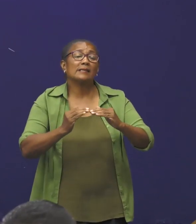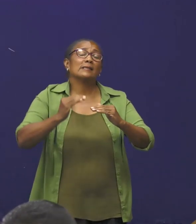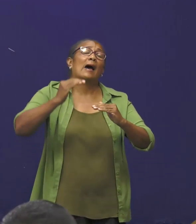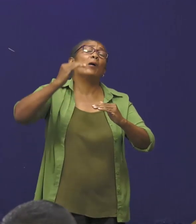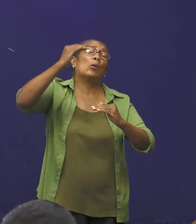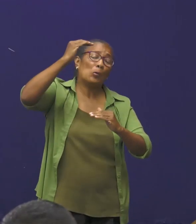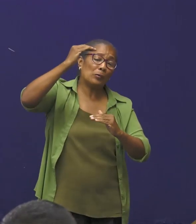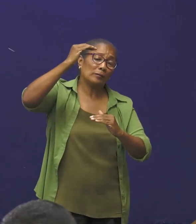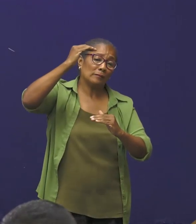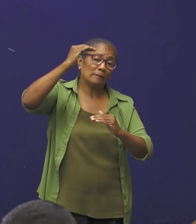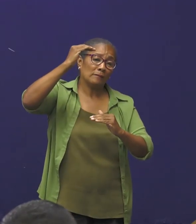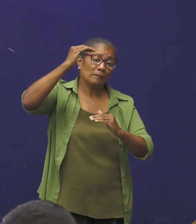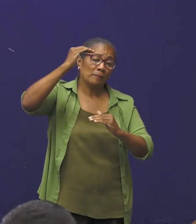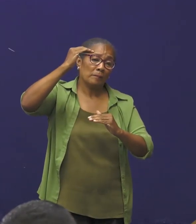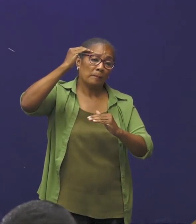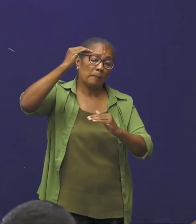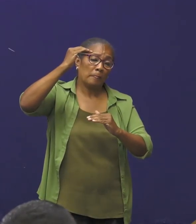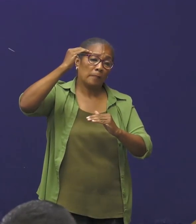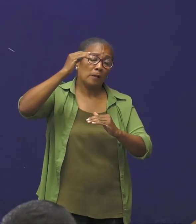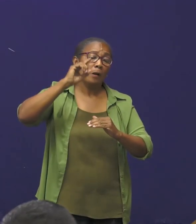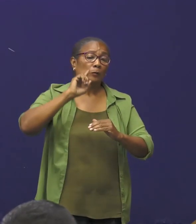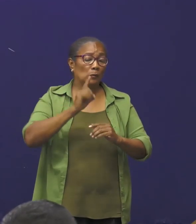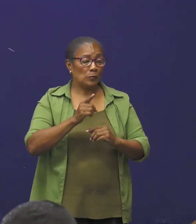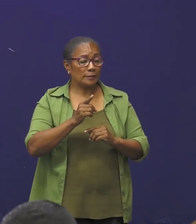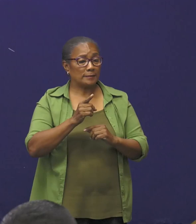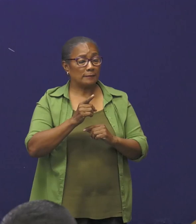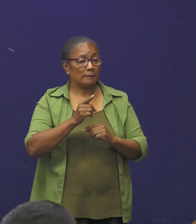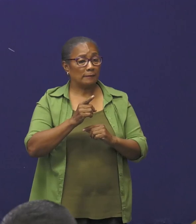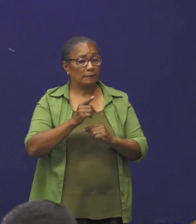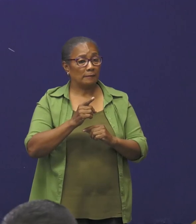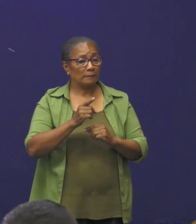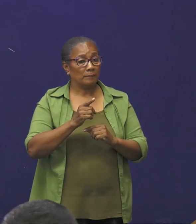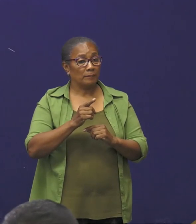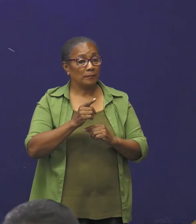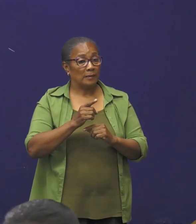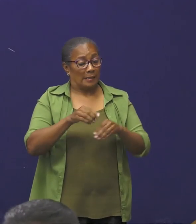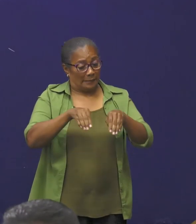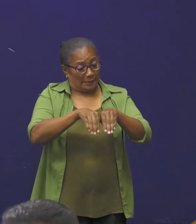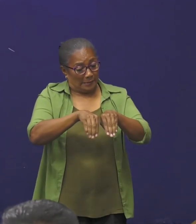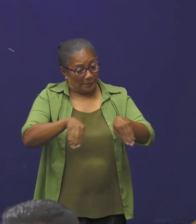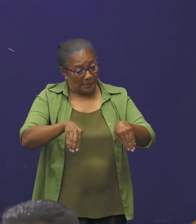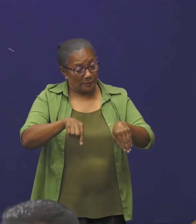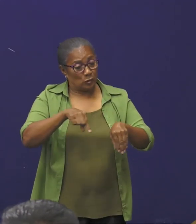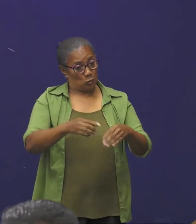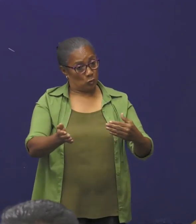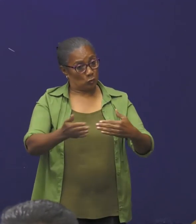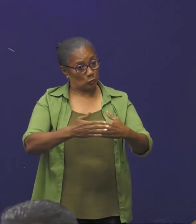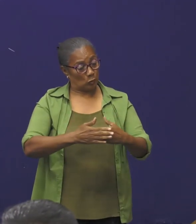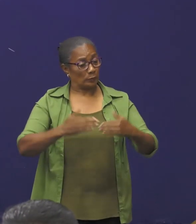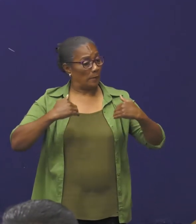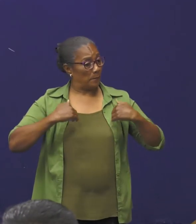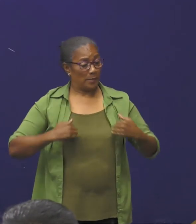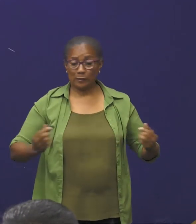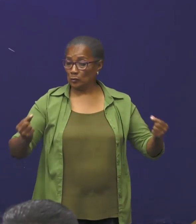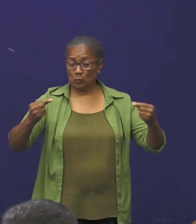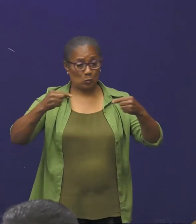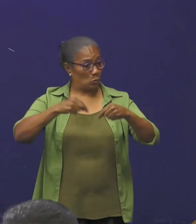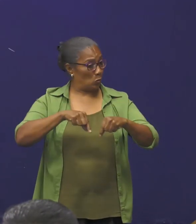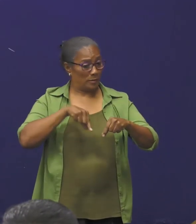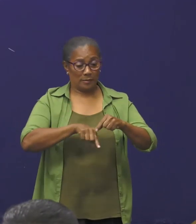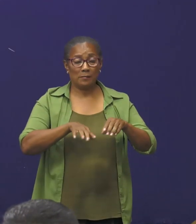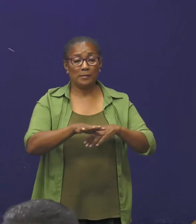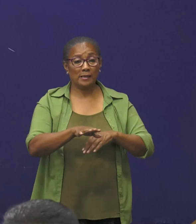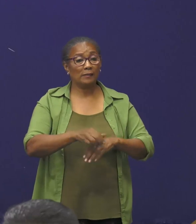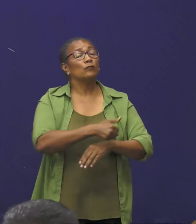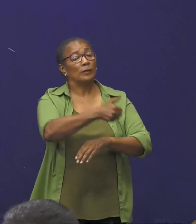high risk. Dus, tenminste, de grenzen zijn gesloten, mensen komen niet meer naar binnen, ik bedoel, het